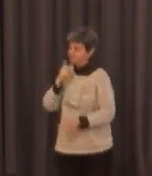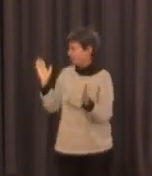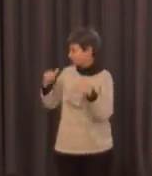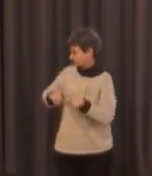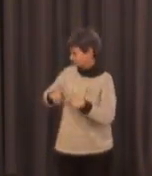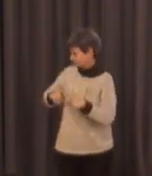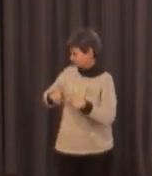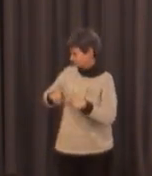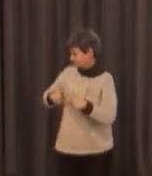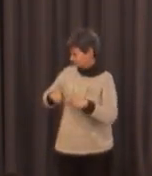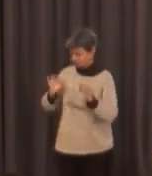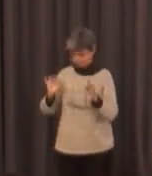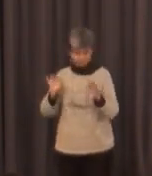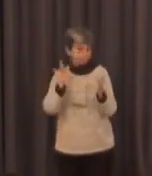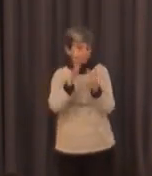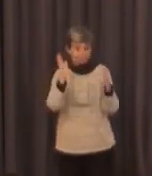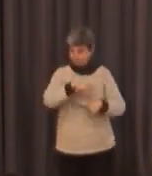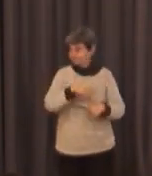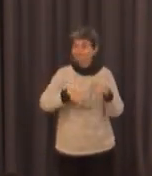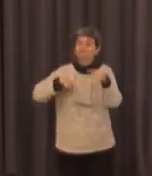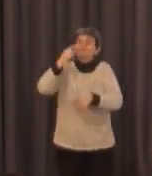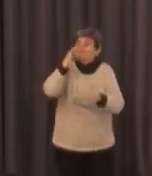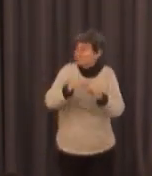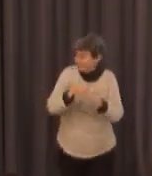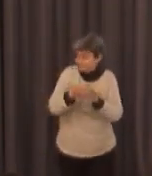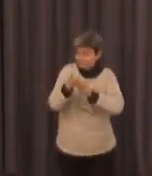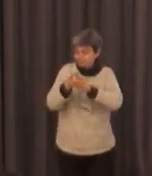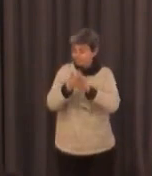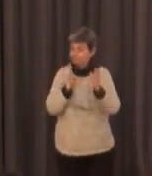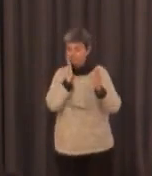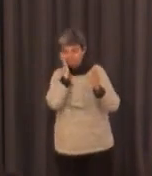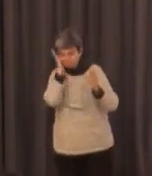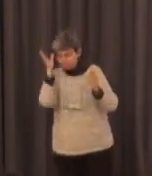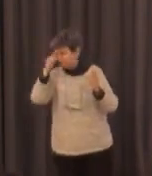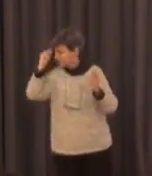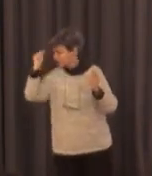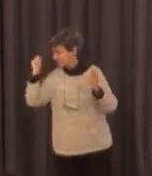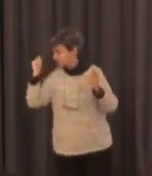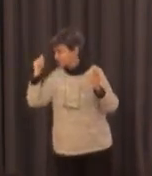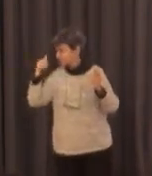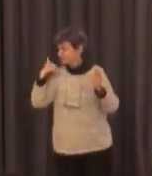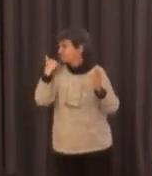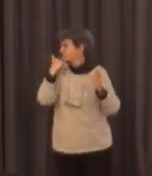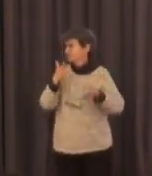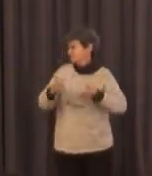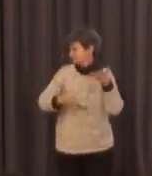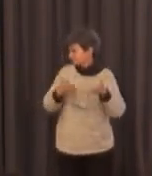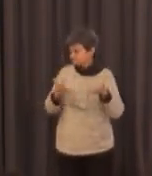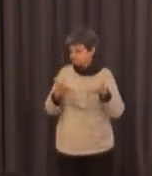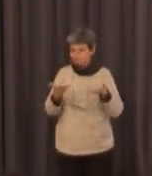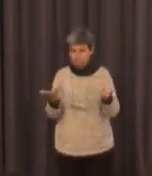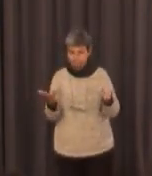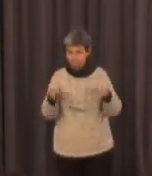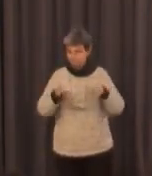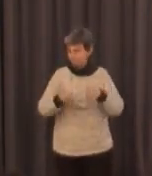y a lo mejor no tienen relación con personas sordas en el momento en que no están en clase y luego en septiembre a lo mejor se han olvidado un